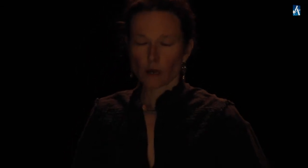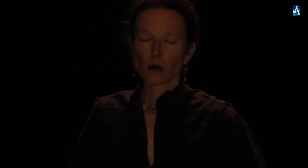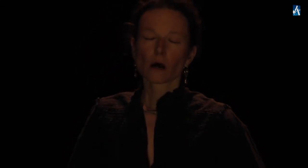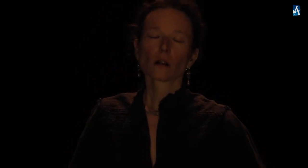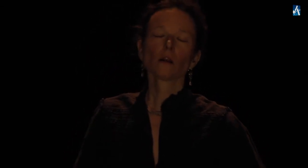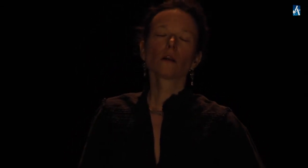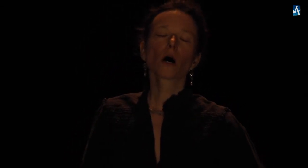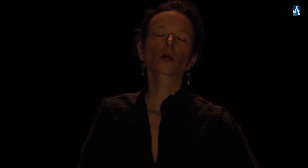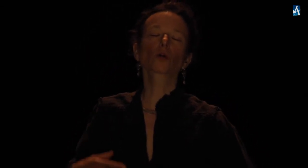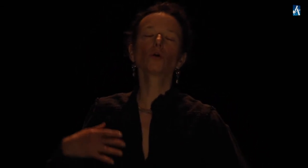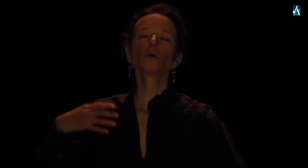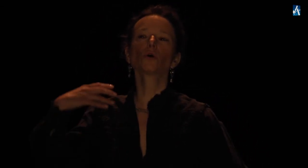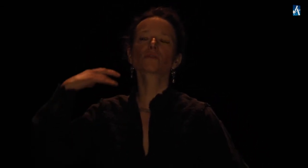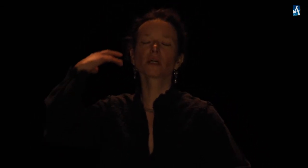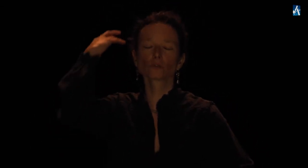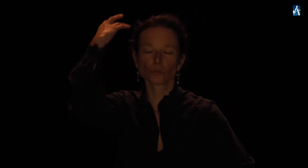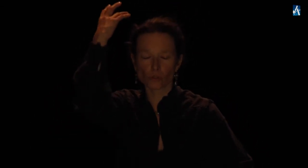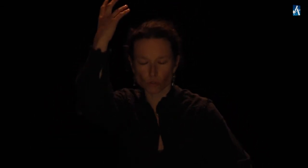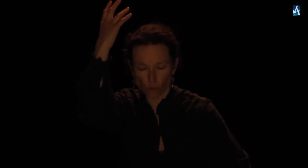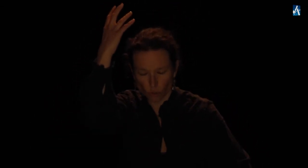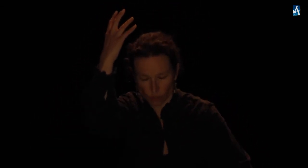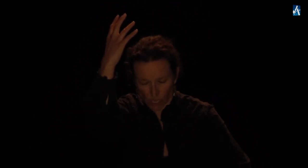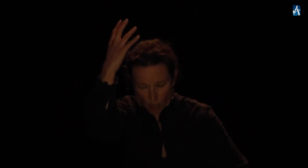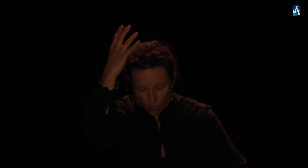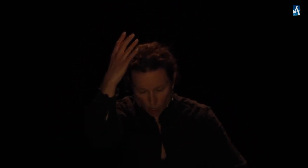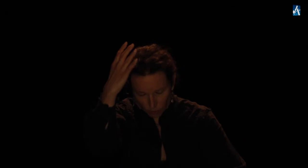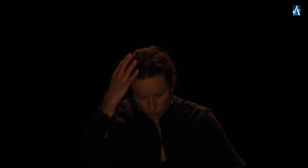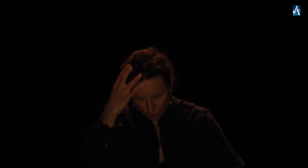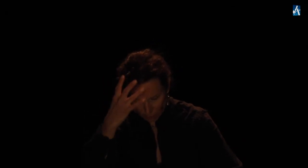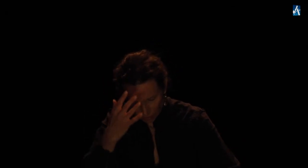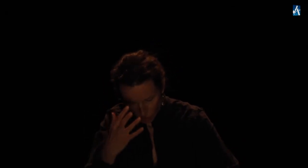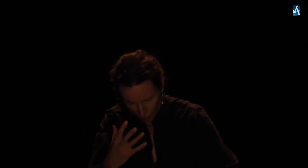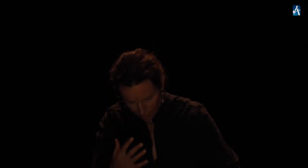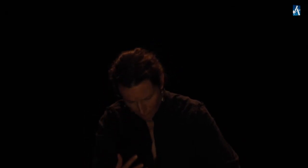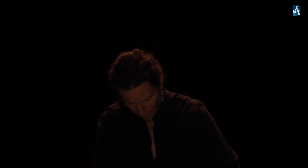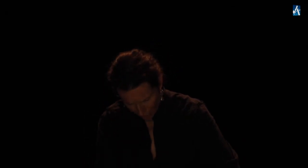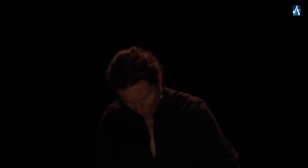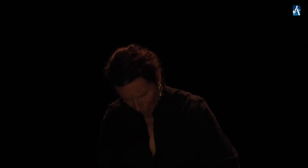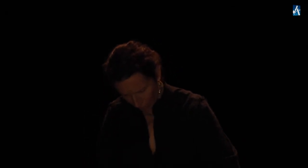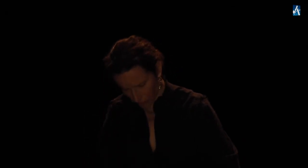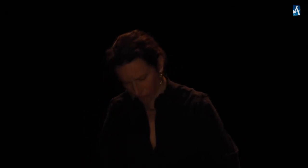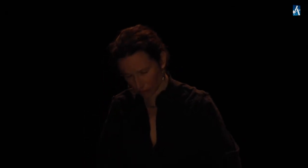Leurs cours viennent d'une source A ne tarir jamais !